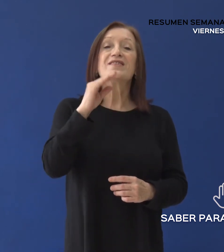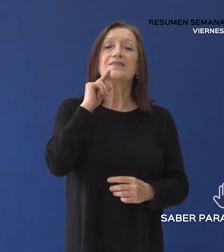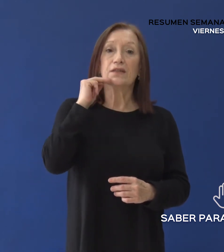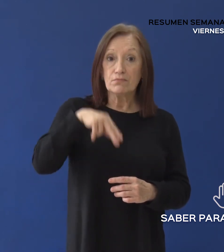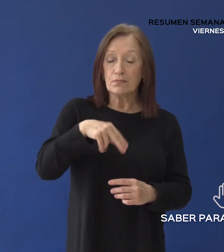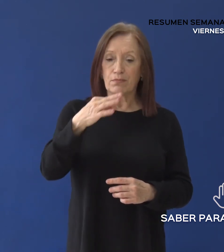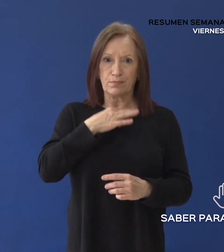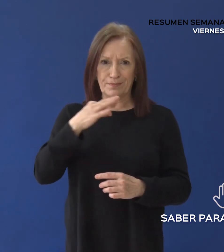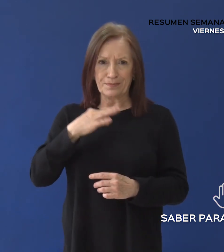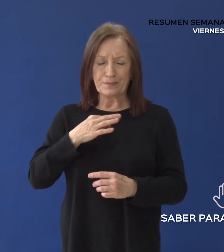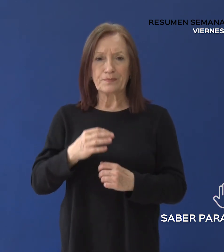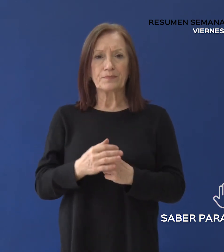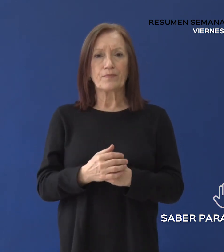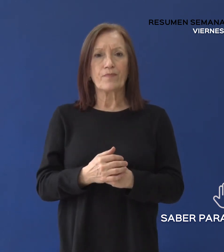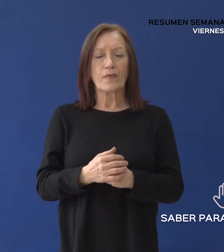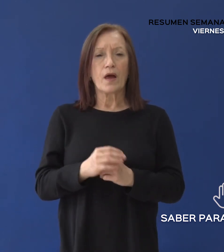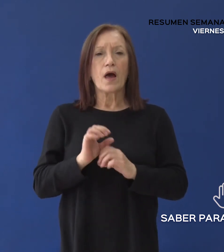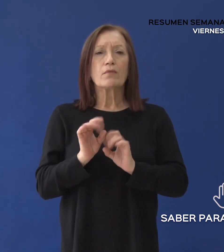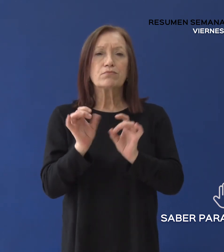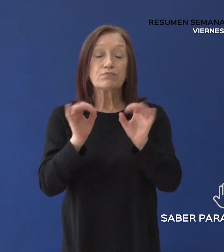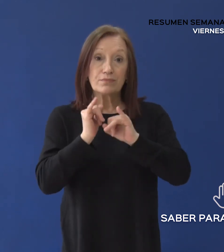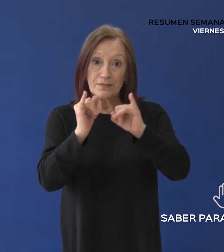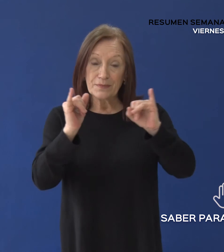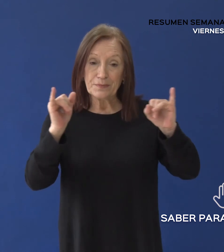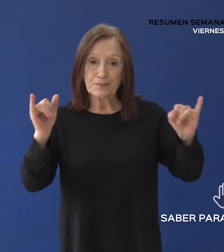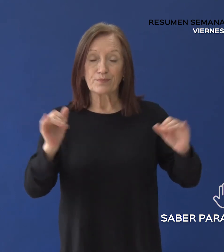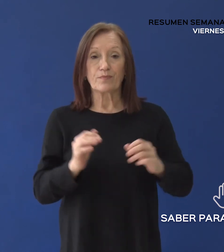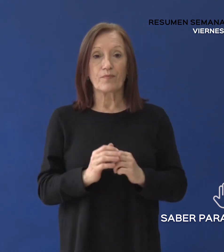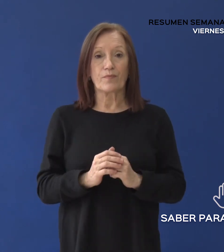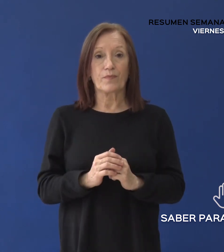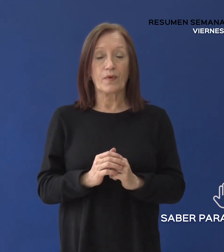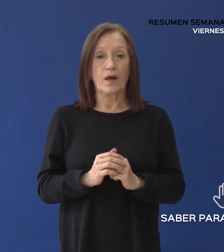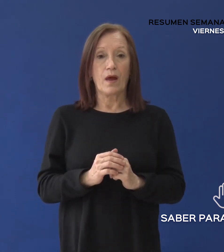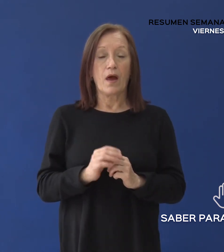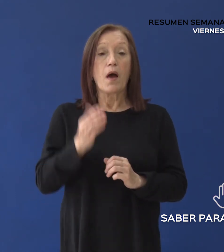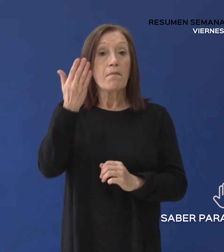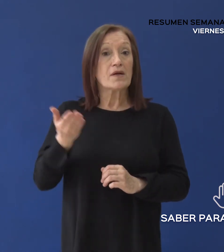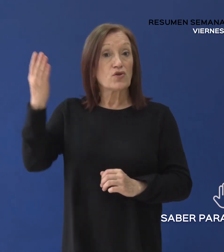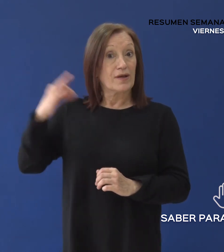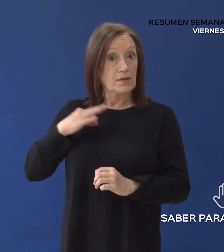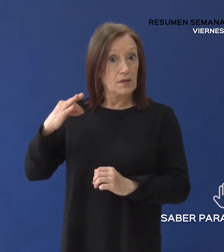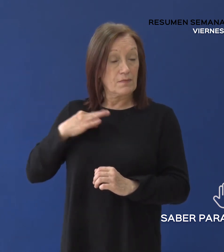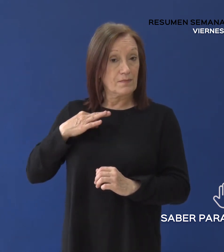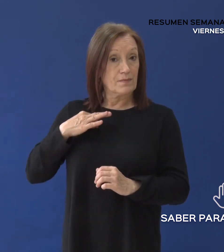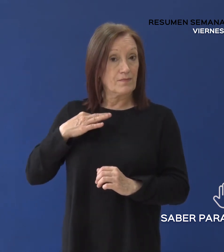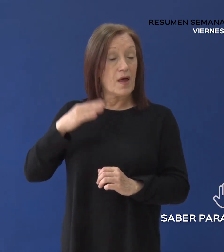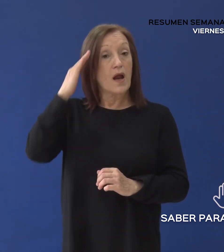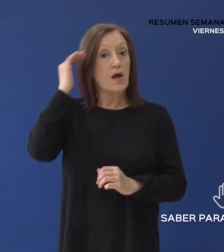Situación epidemiológica Casos activos Río Gallegos